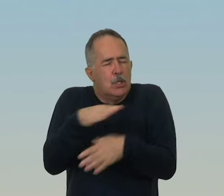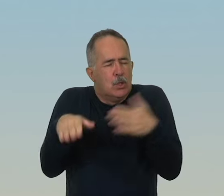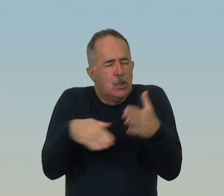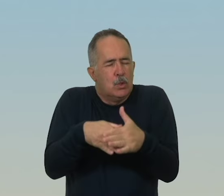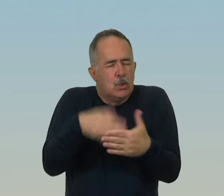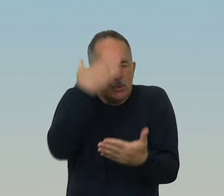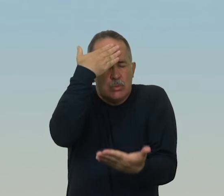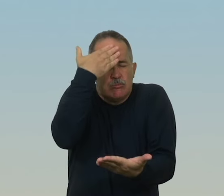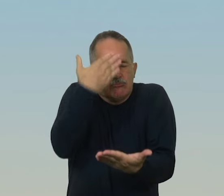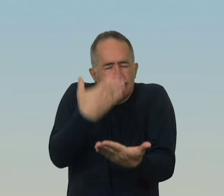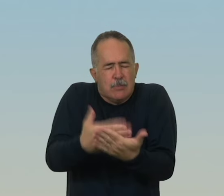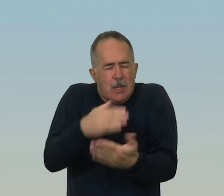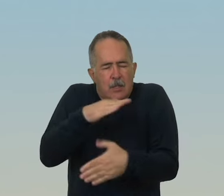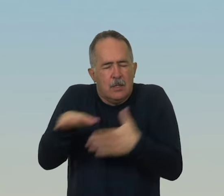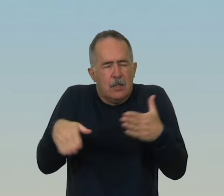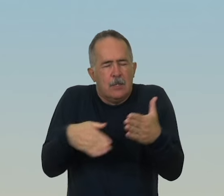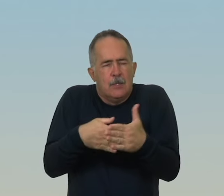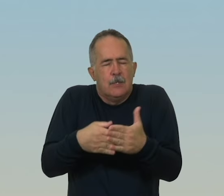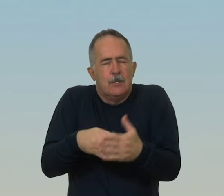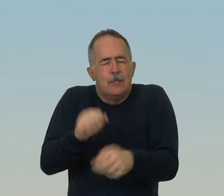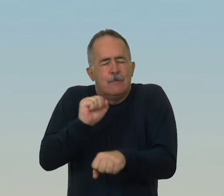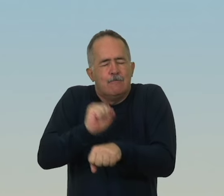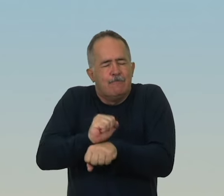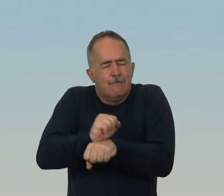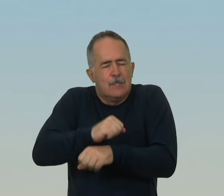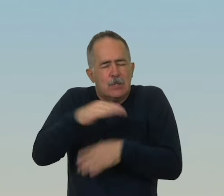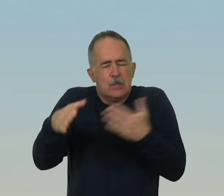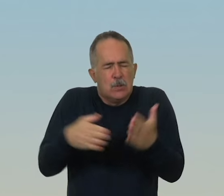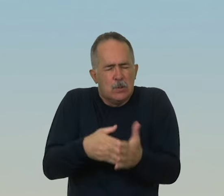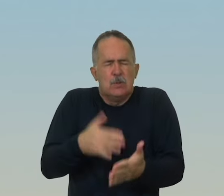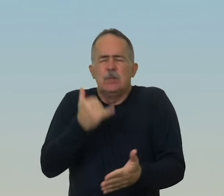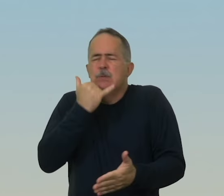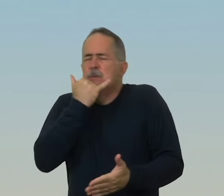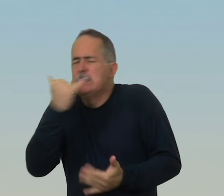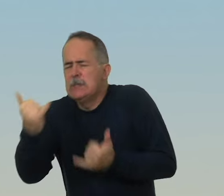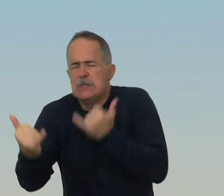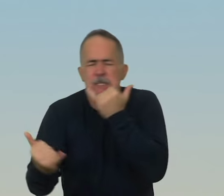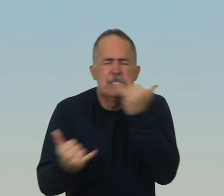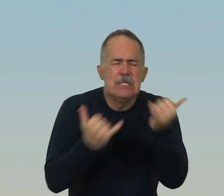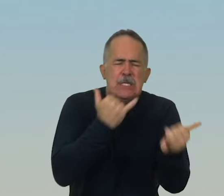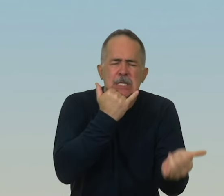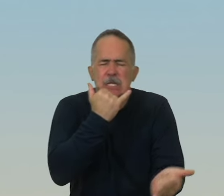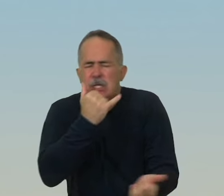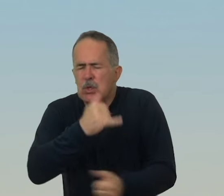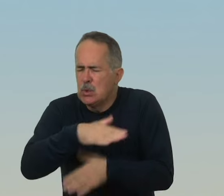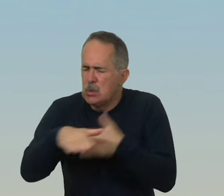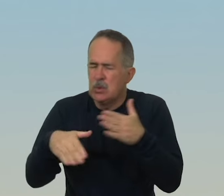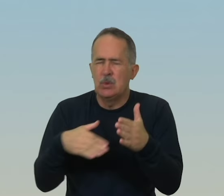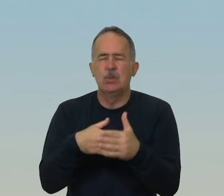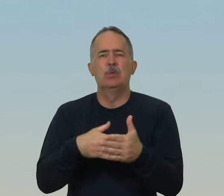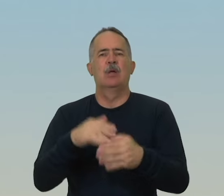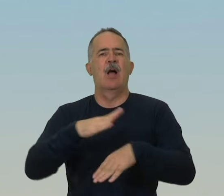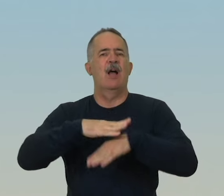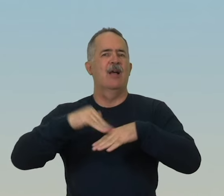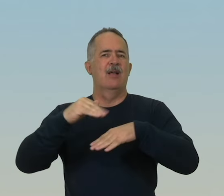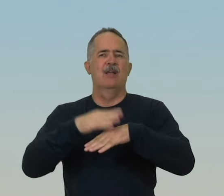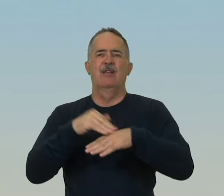crê tudo, espera tudo, desculpa tudo, a caridade não